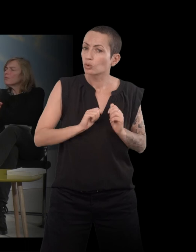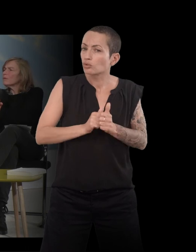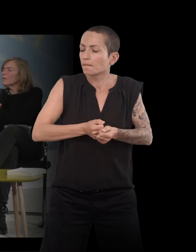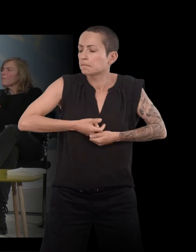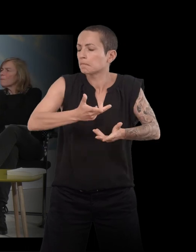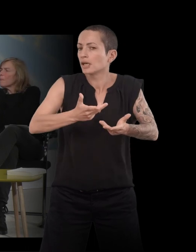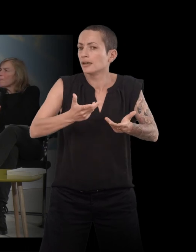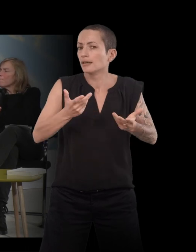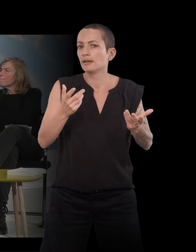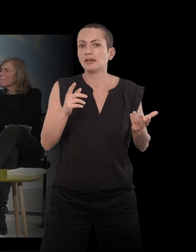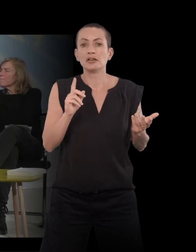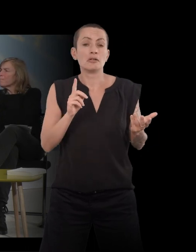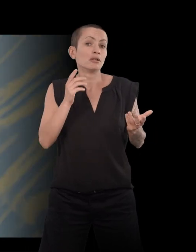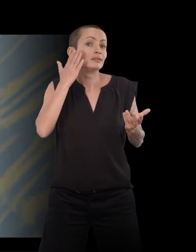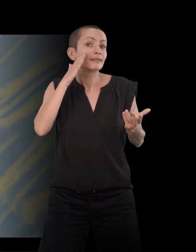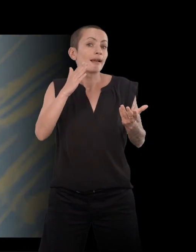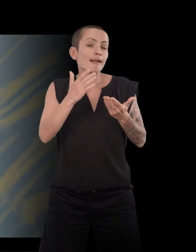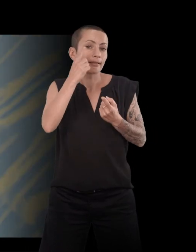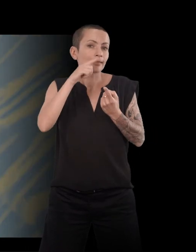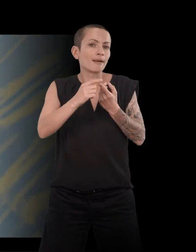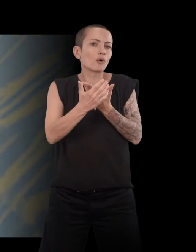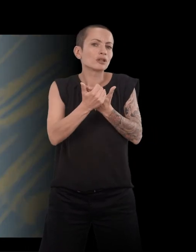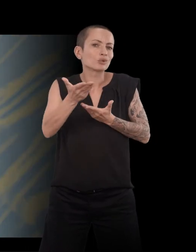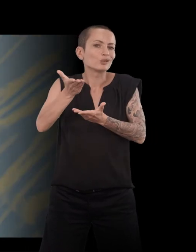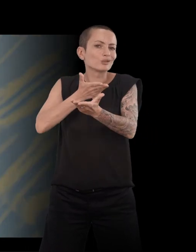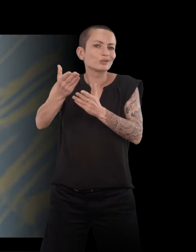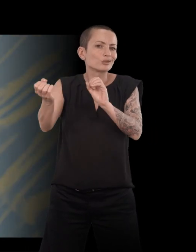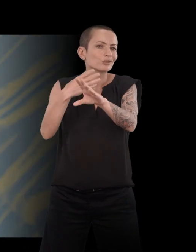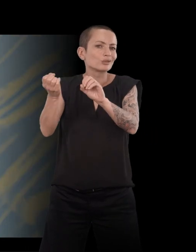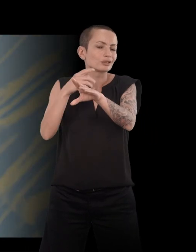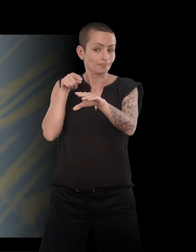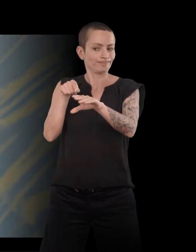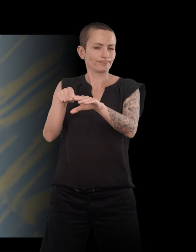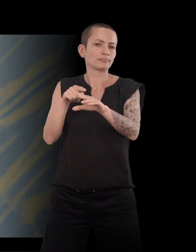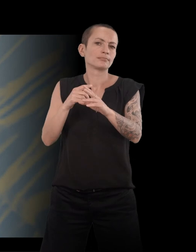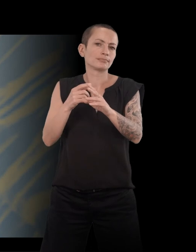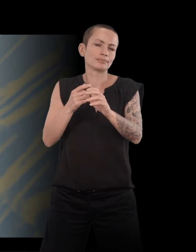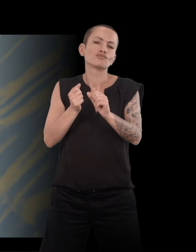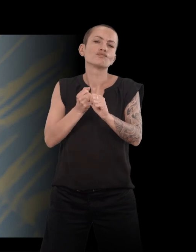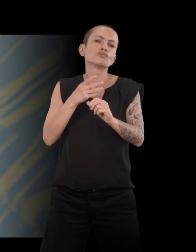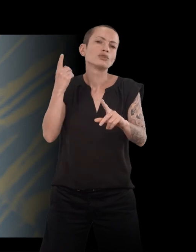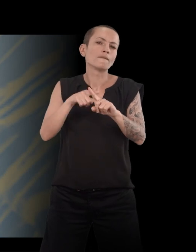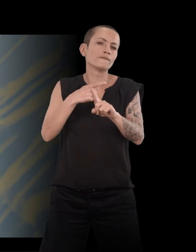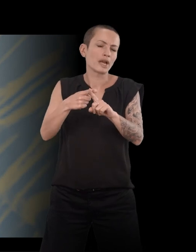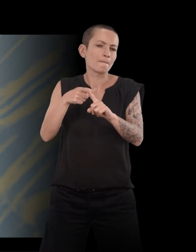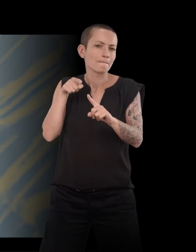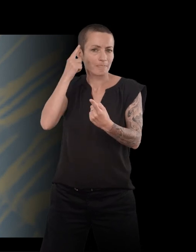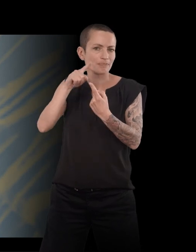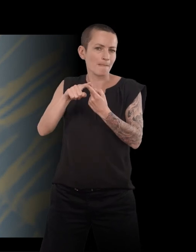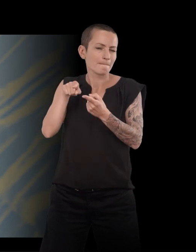on sait que les correspondances, en général... Puisque j'ai fait plusieurs films sur les correspondances, Flaubert,